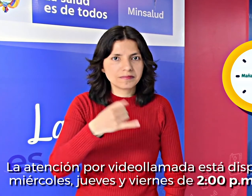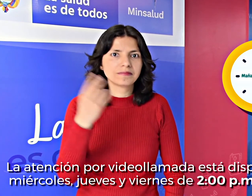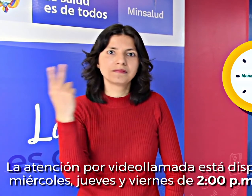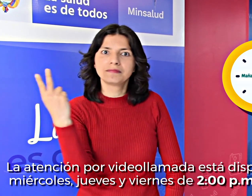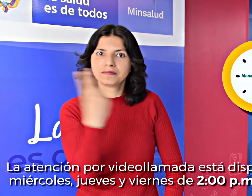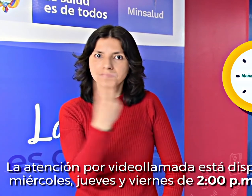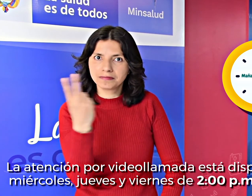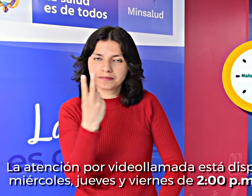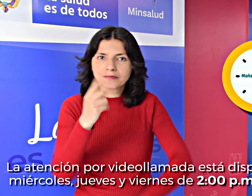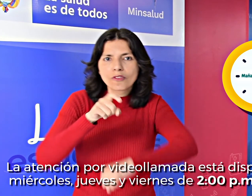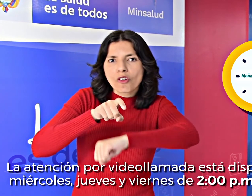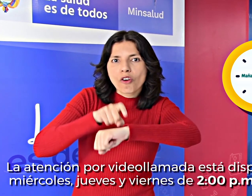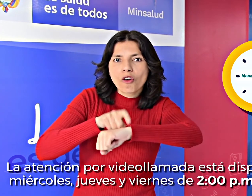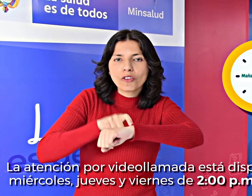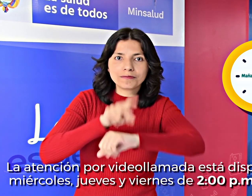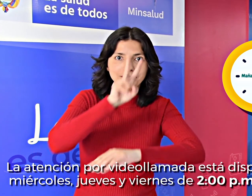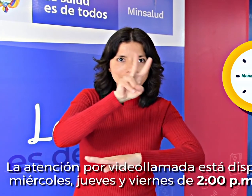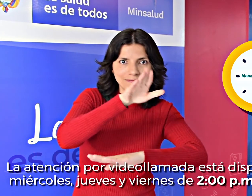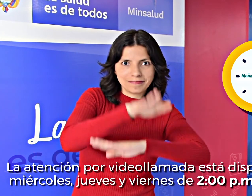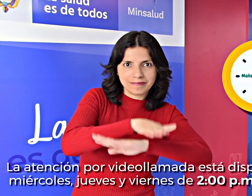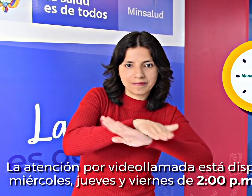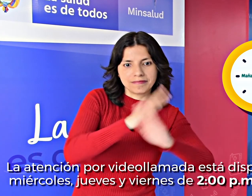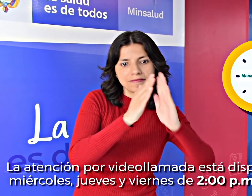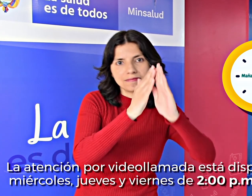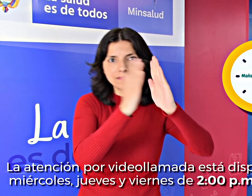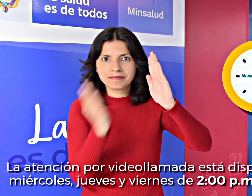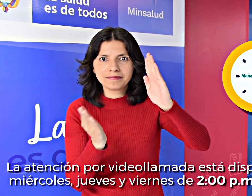viernes de 2 a 3 y 30 p.m.